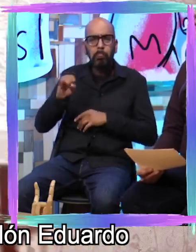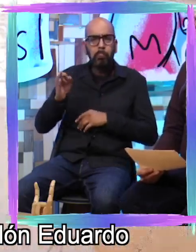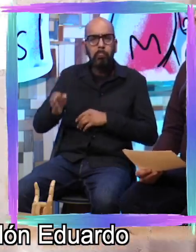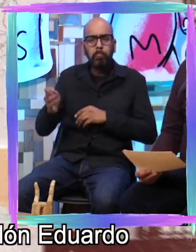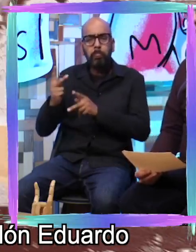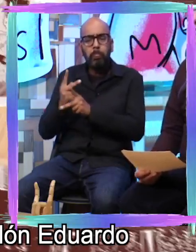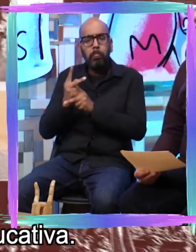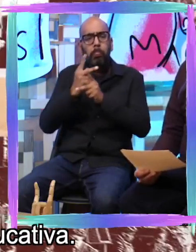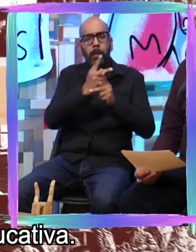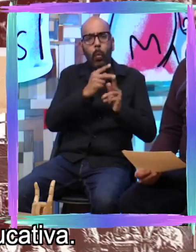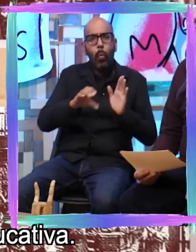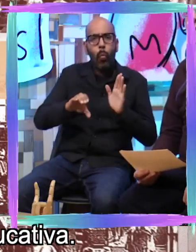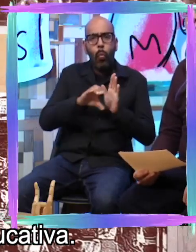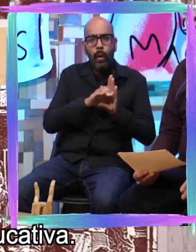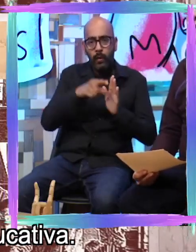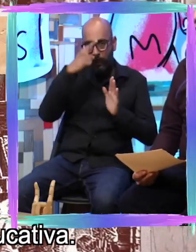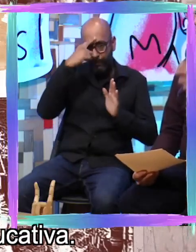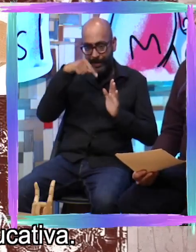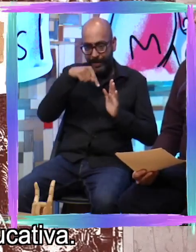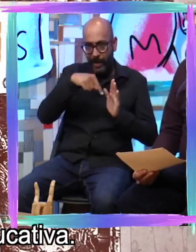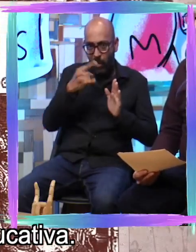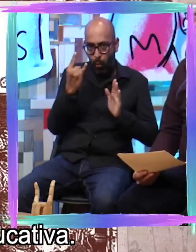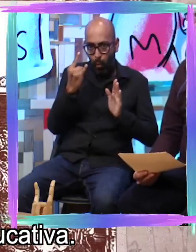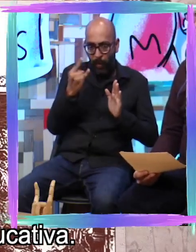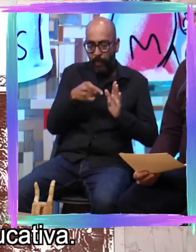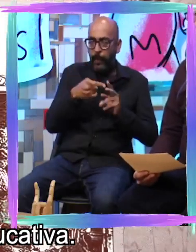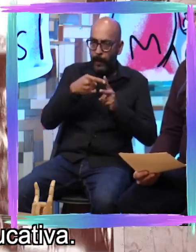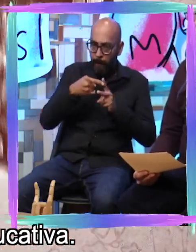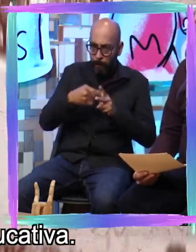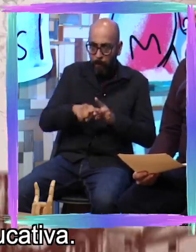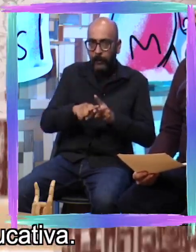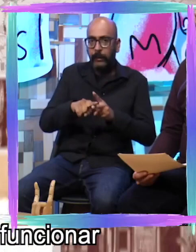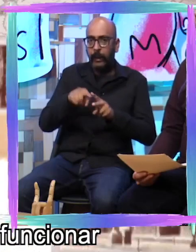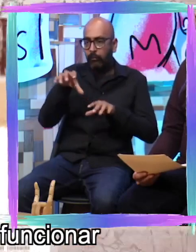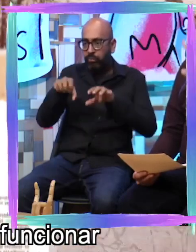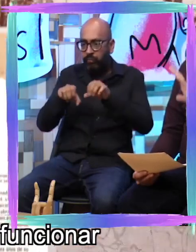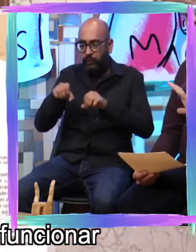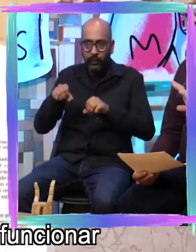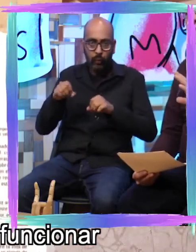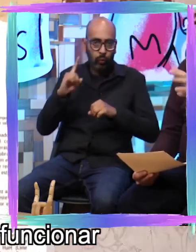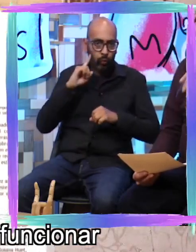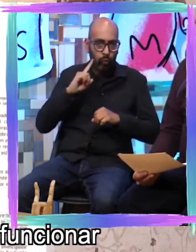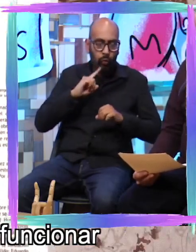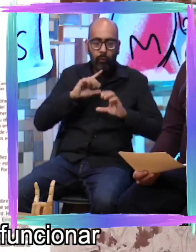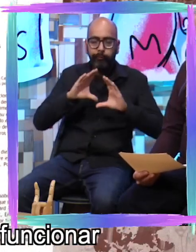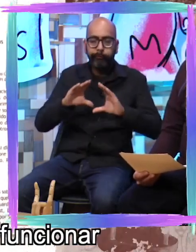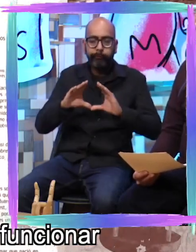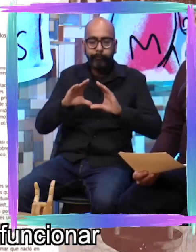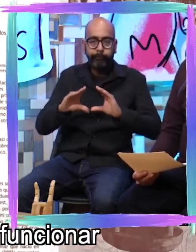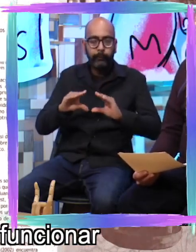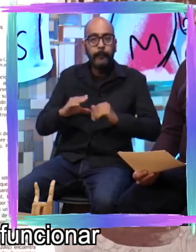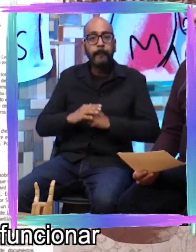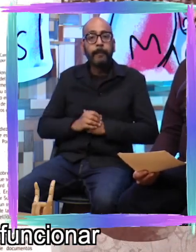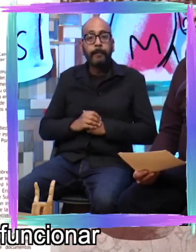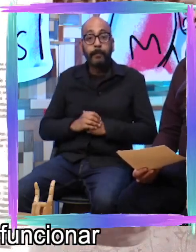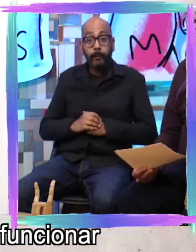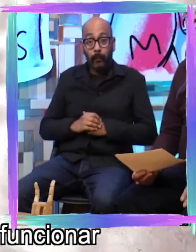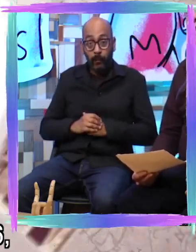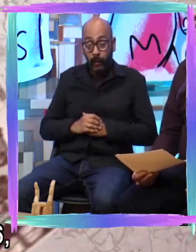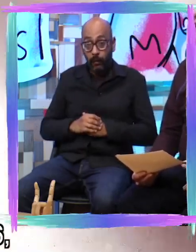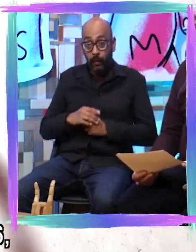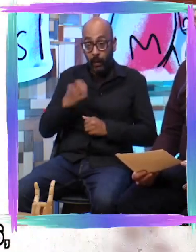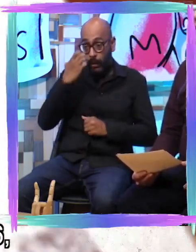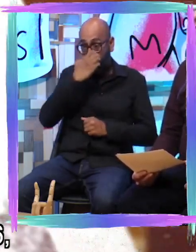salón Eduardo pudiera realizar esta actividad educativa. Originalmente la escuela empezó a